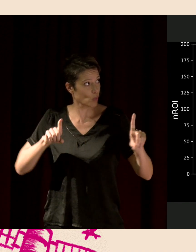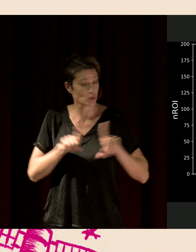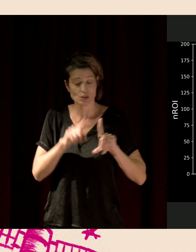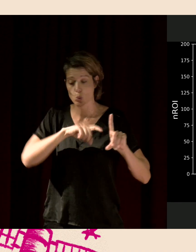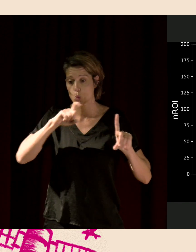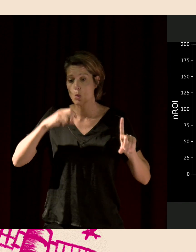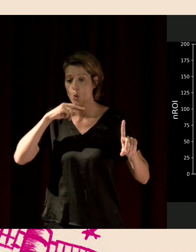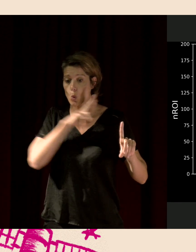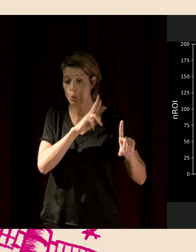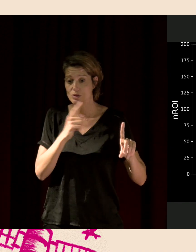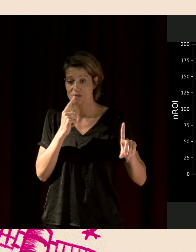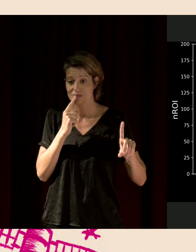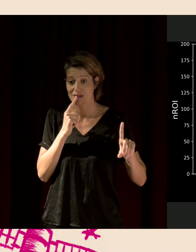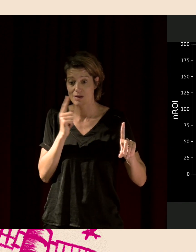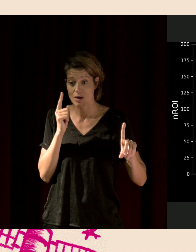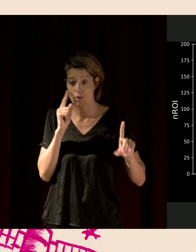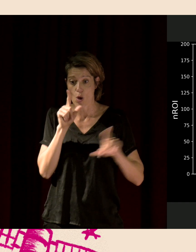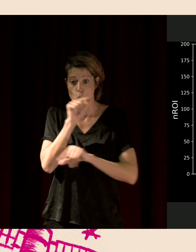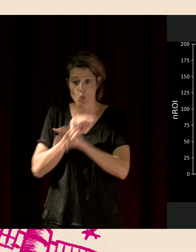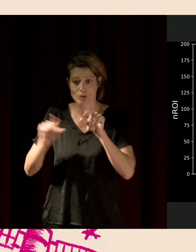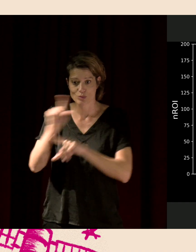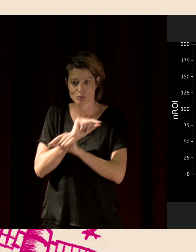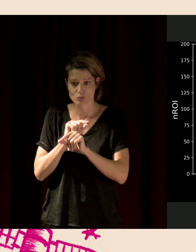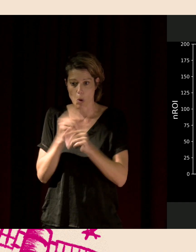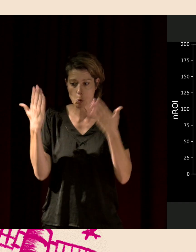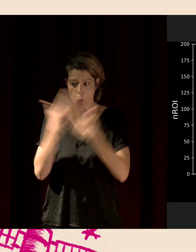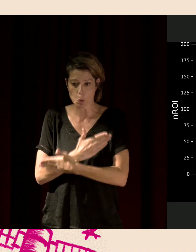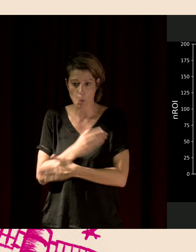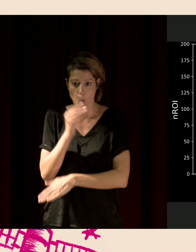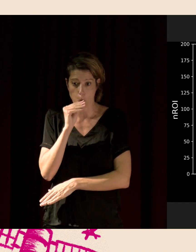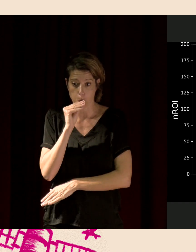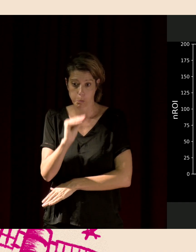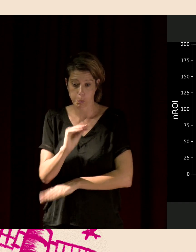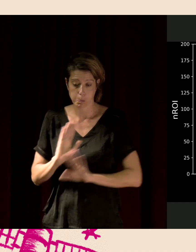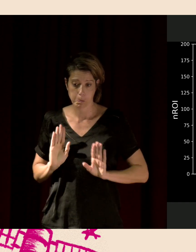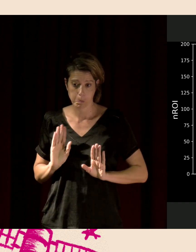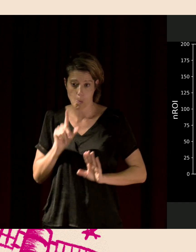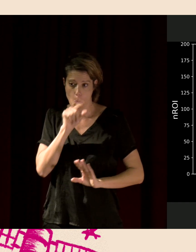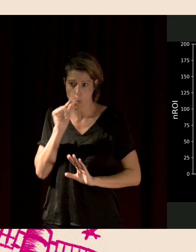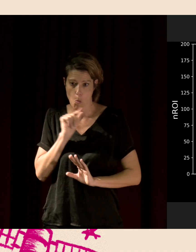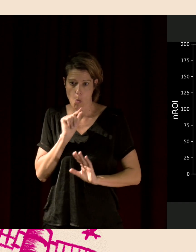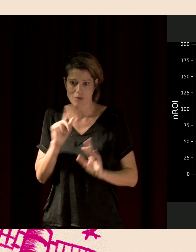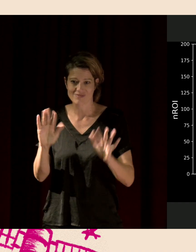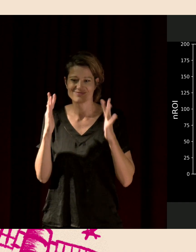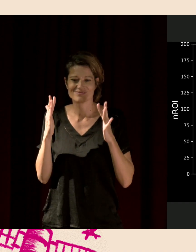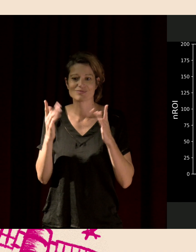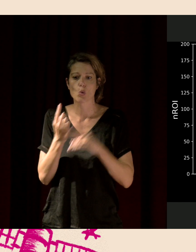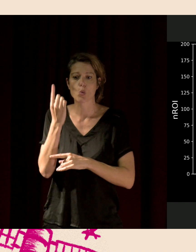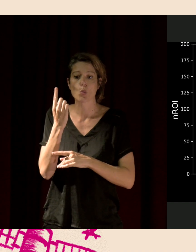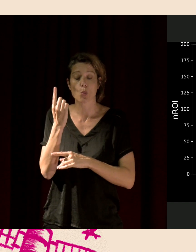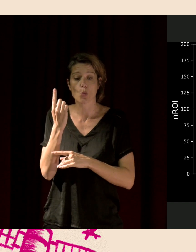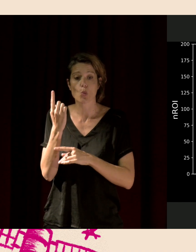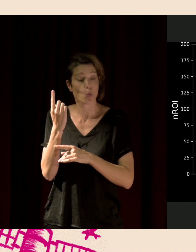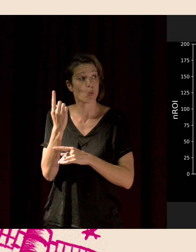un pic le soir ici. Et puis, pendant la nuit, il se taise. n pas d'oiseaux nocturnes, très peu d'oiseaux nocturnes dans le horizon.